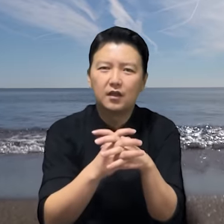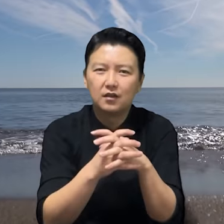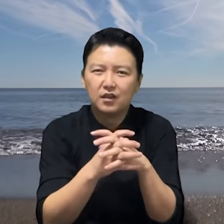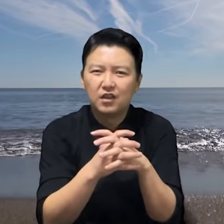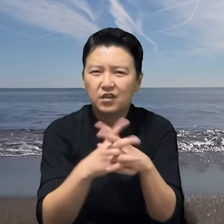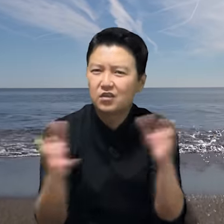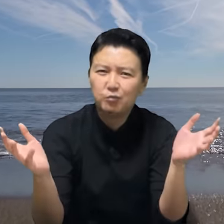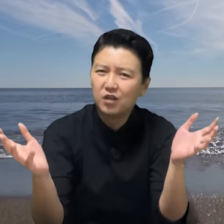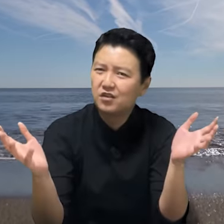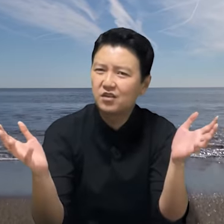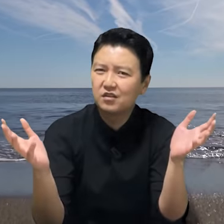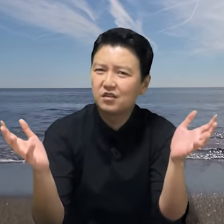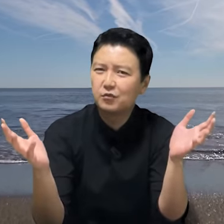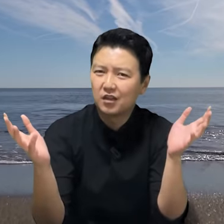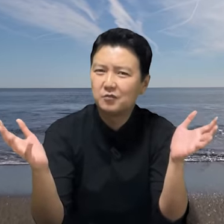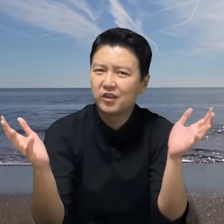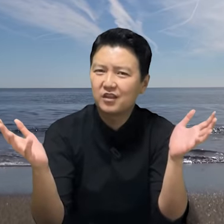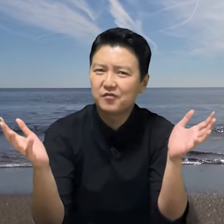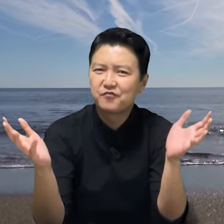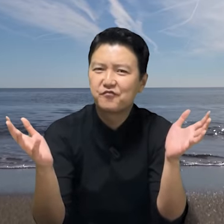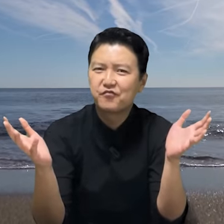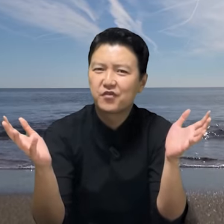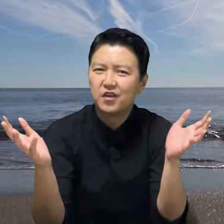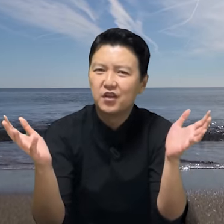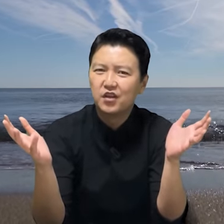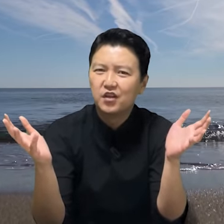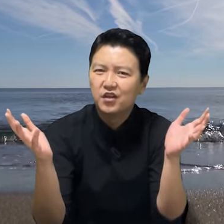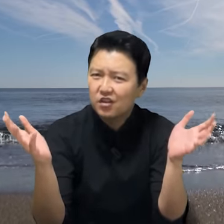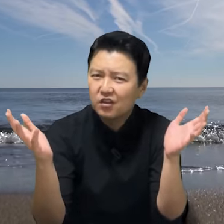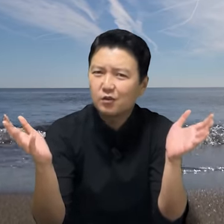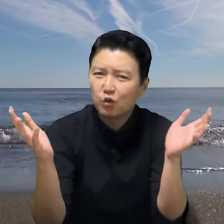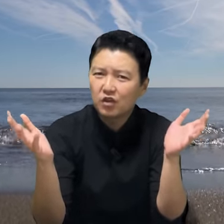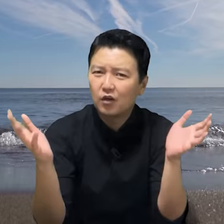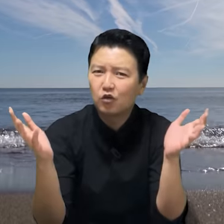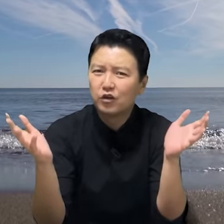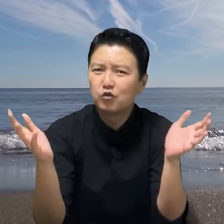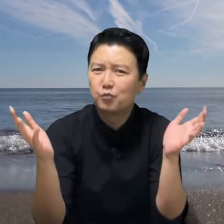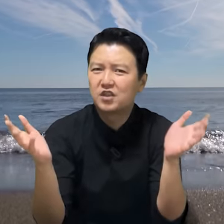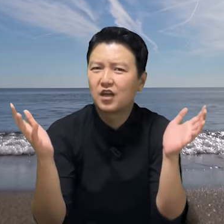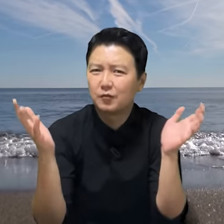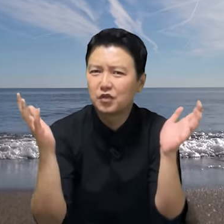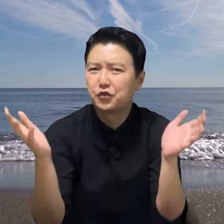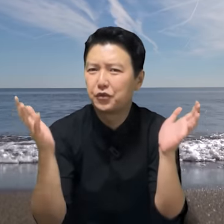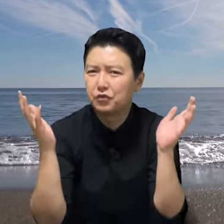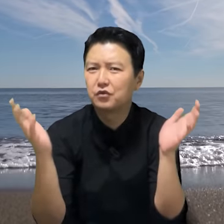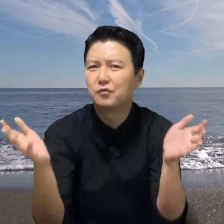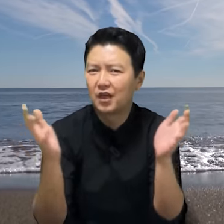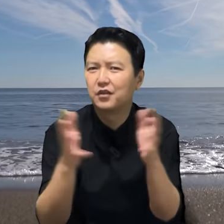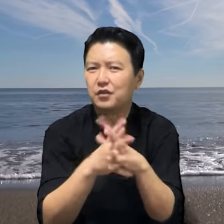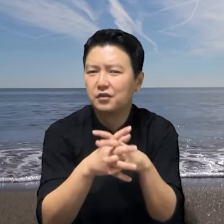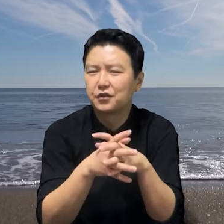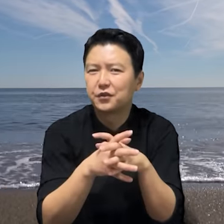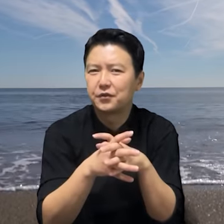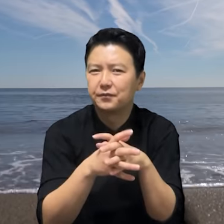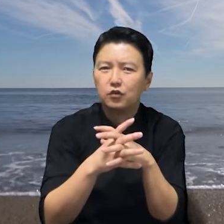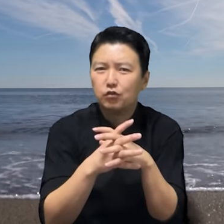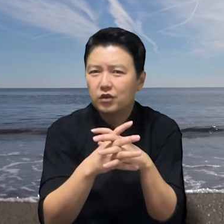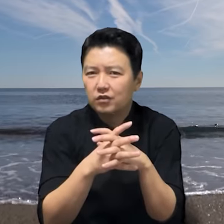이 멋진 그림이 아닙니까? 이익을 못하고 결국 비참한 최후를 맞게 되는 거죠. 루리는